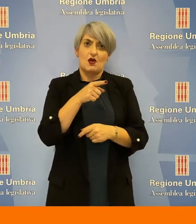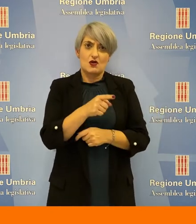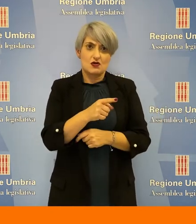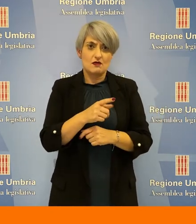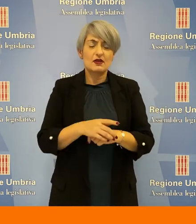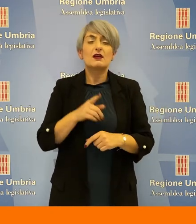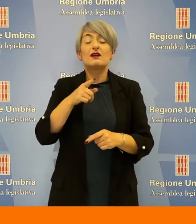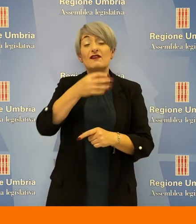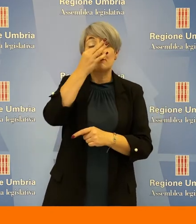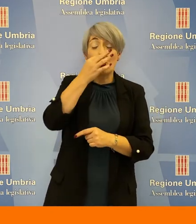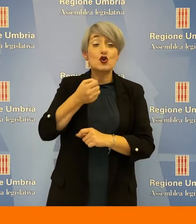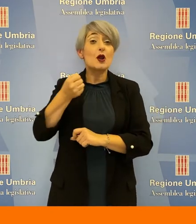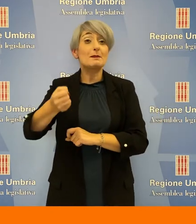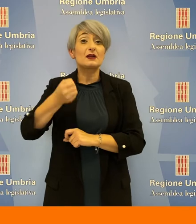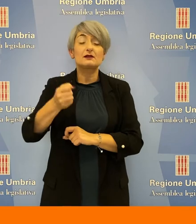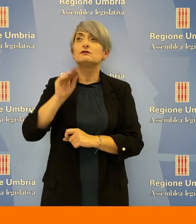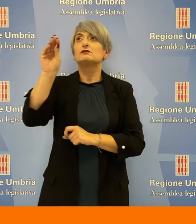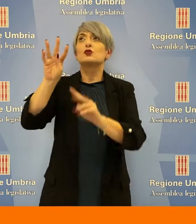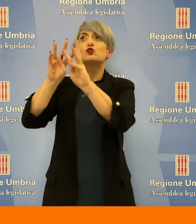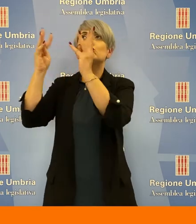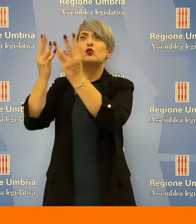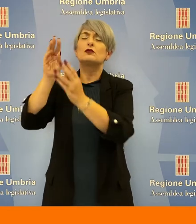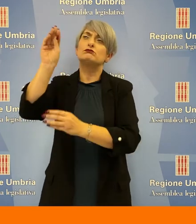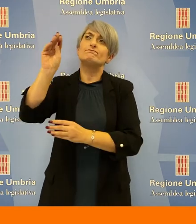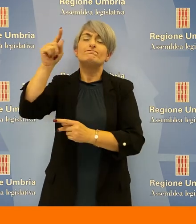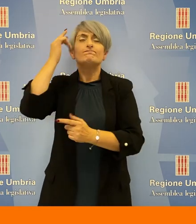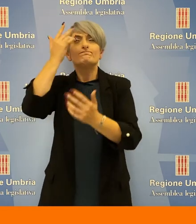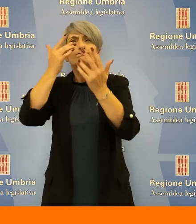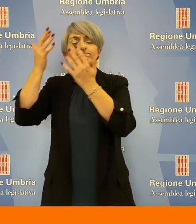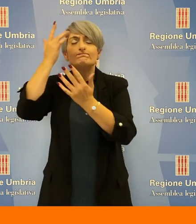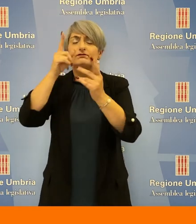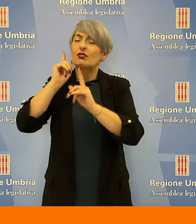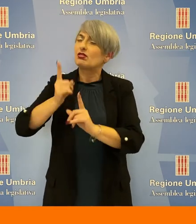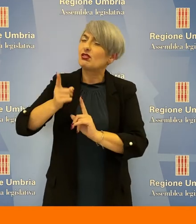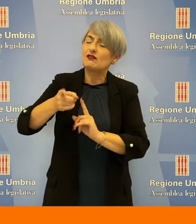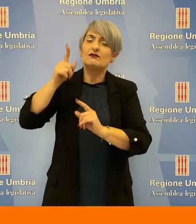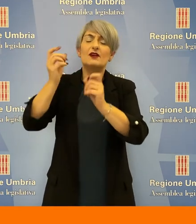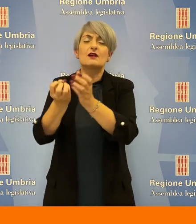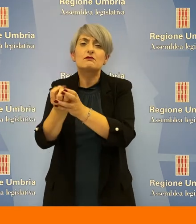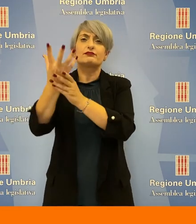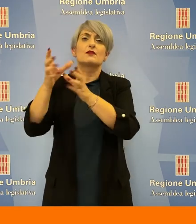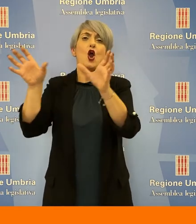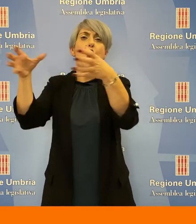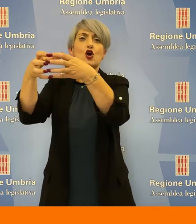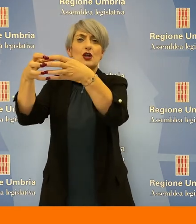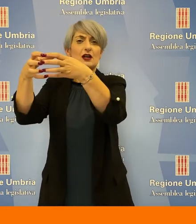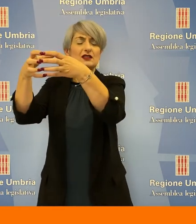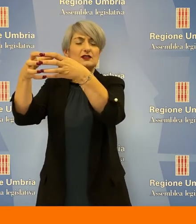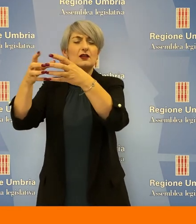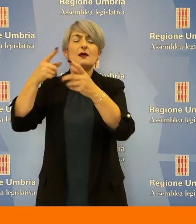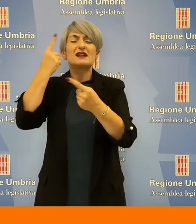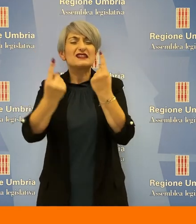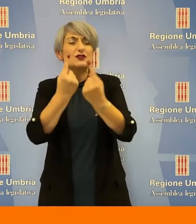Fioroni e Pastorelli chiedono alla giunta di valutare l'opportunità di costituire un organismo di composizione delle crisi da